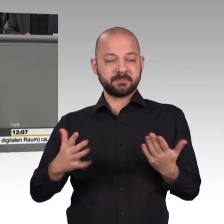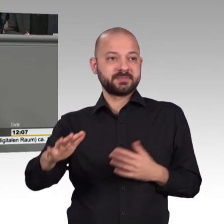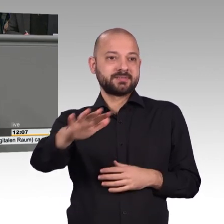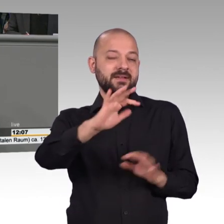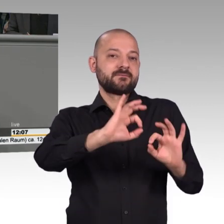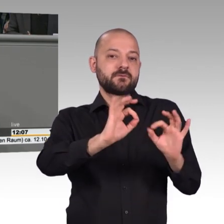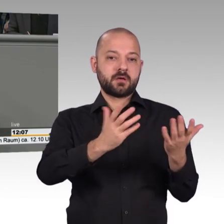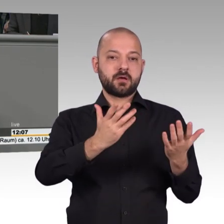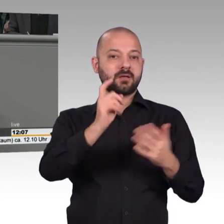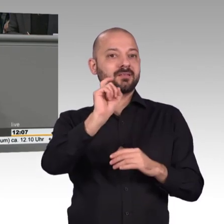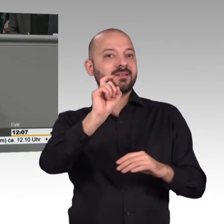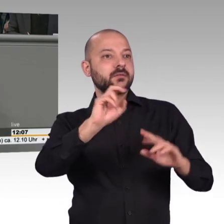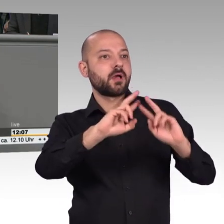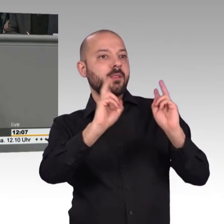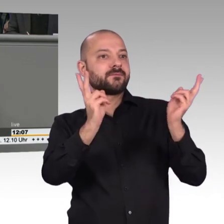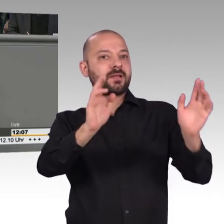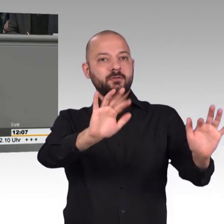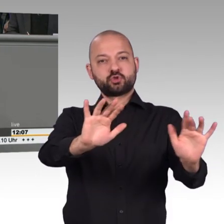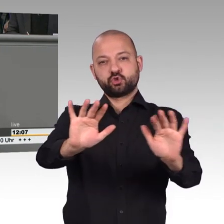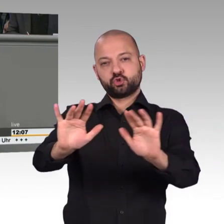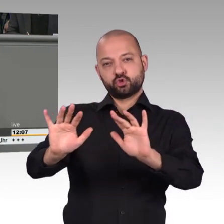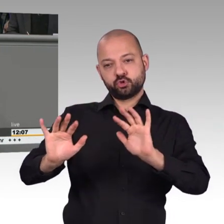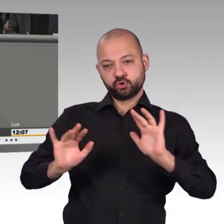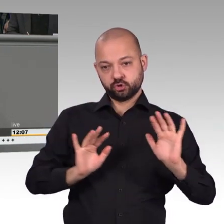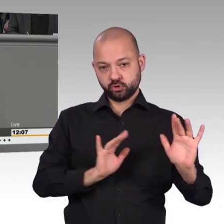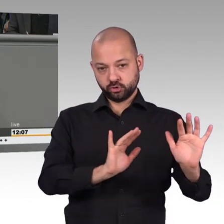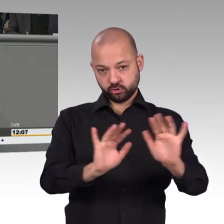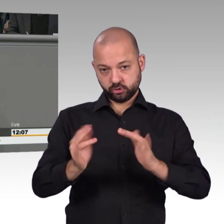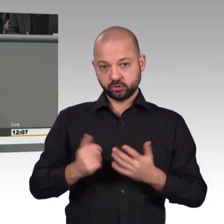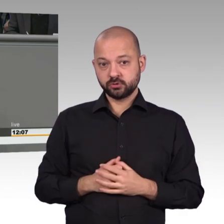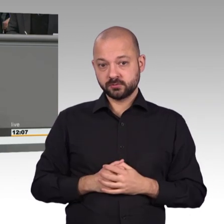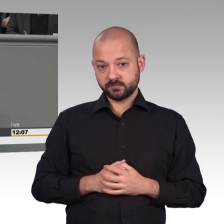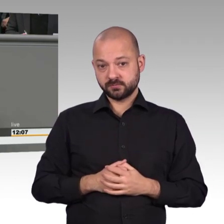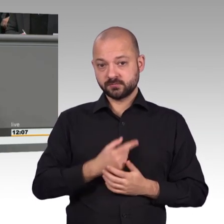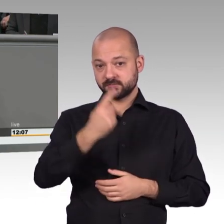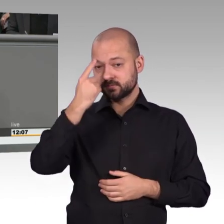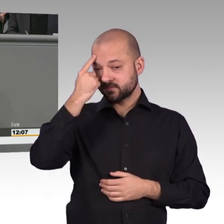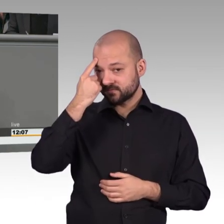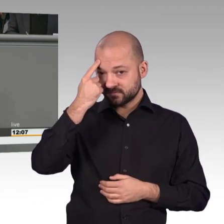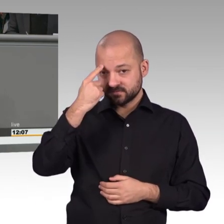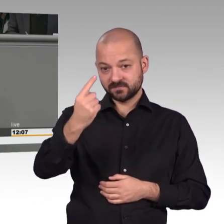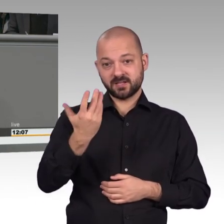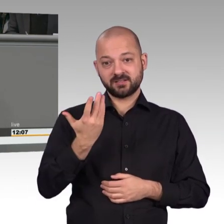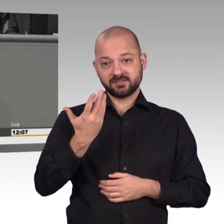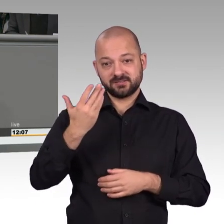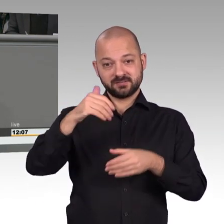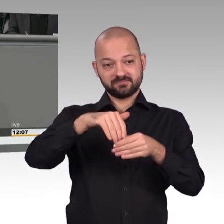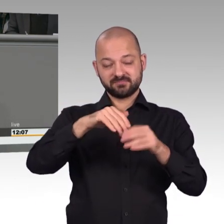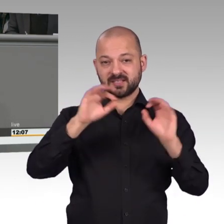der Wirtschaftsspionage und auch auf das Phänomen des Datendiebstahls, das hundertfach, ja